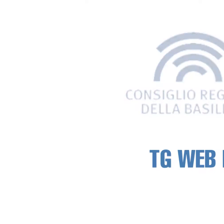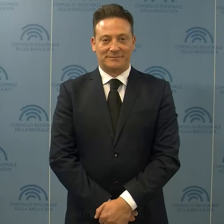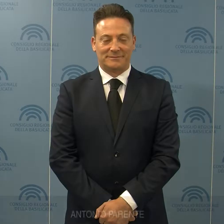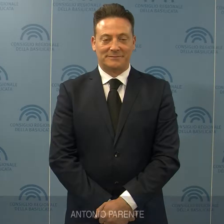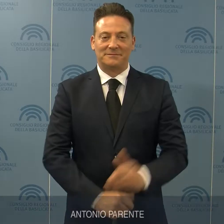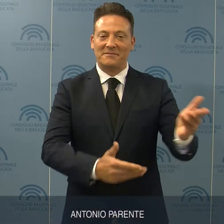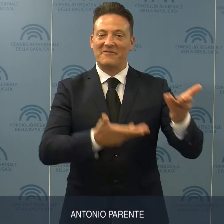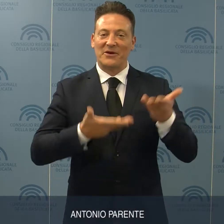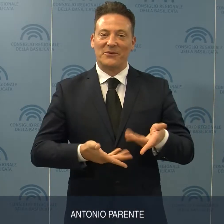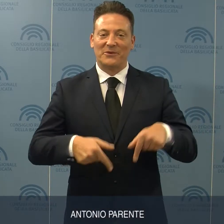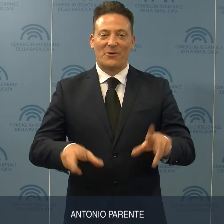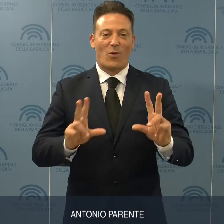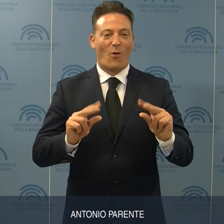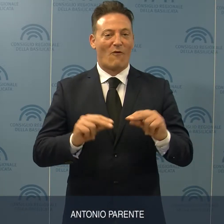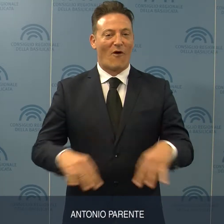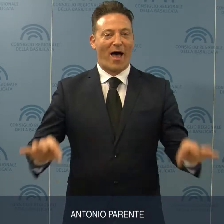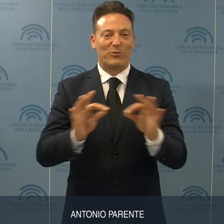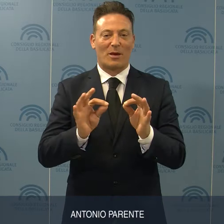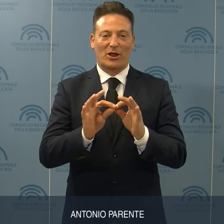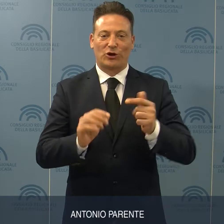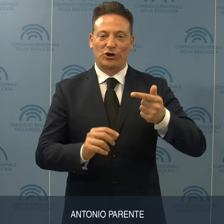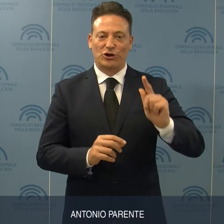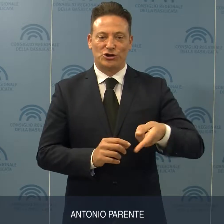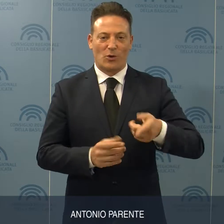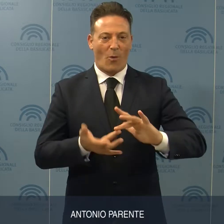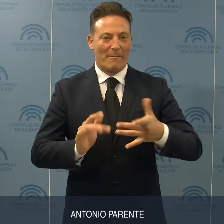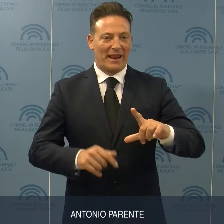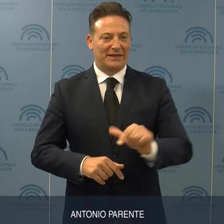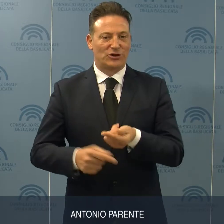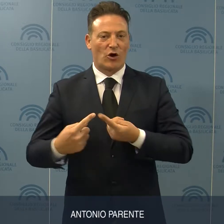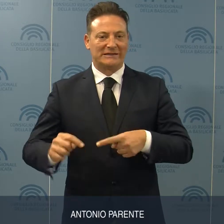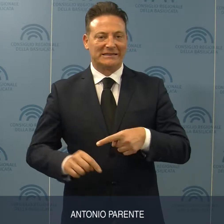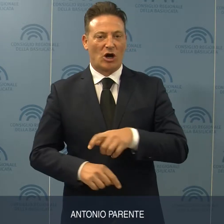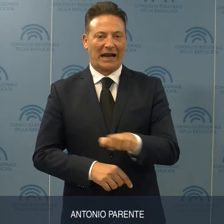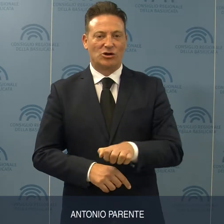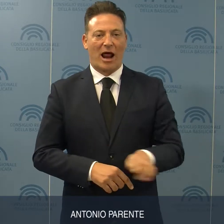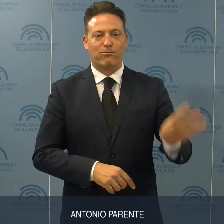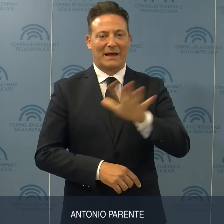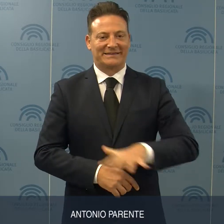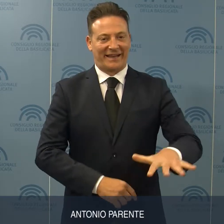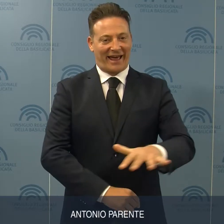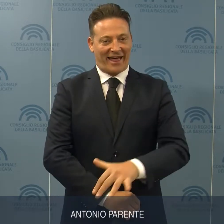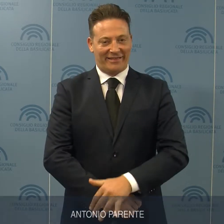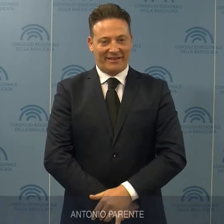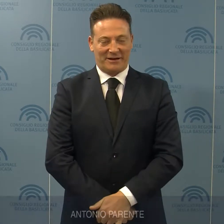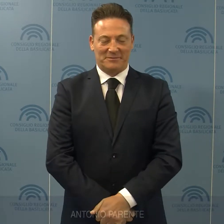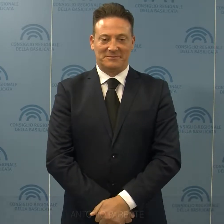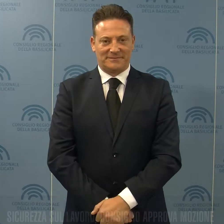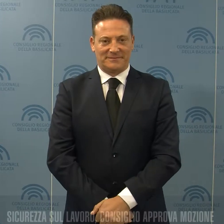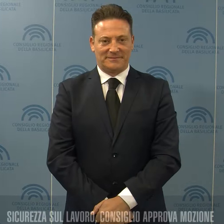Benvenuti al nuovo appuntamento del TG Web List del Consiglio regionale della Basilicata. Una